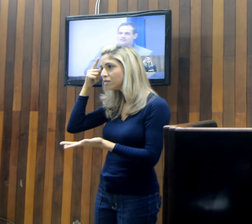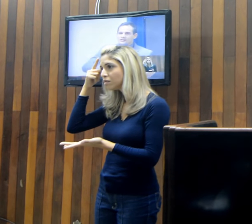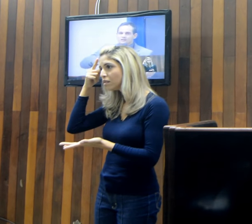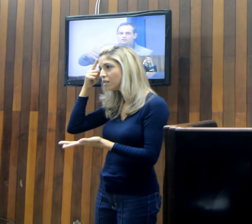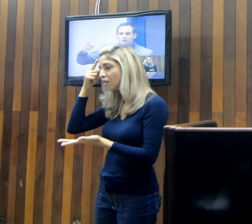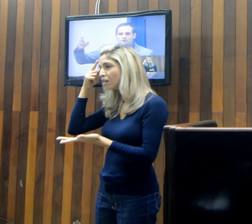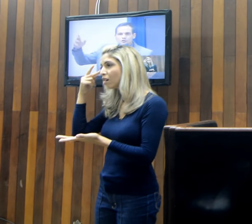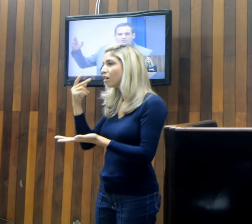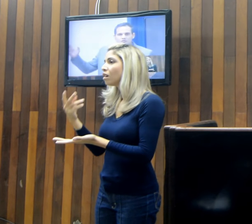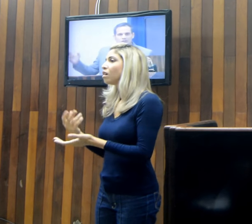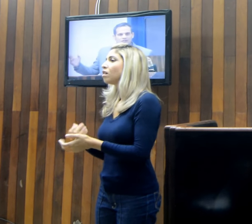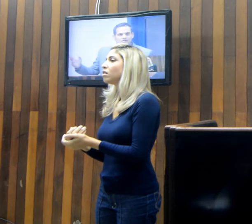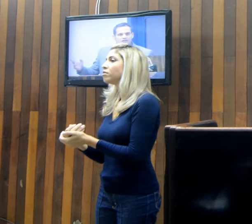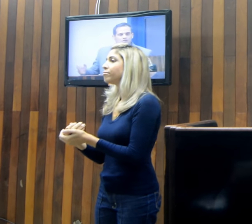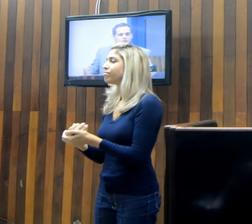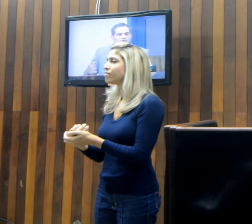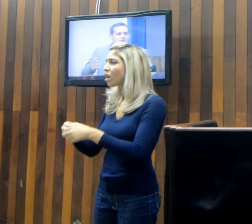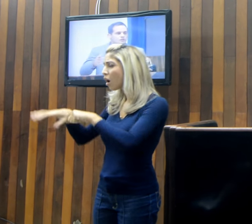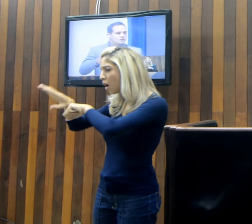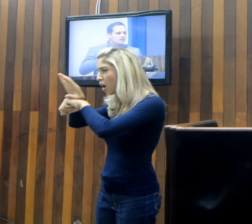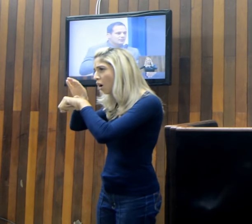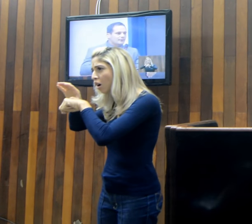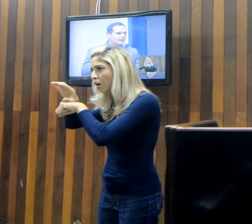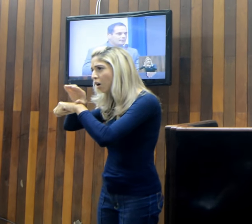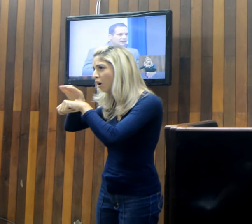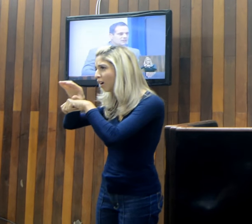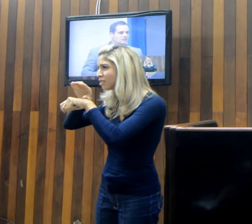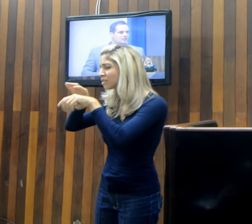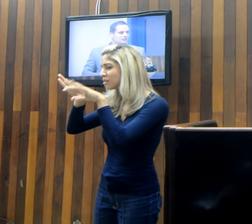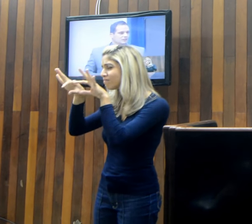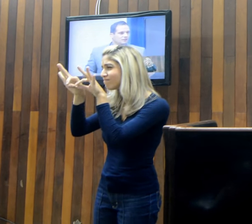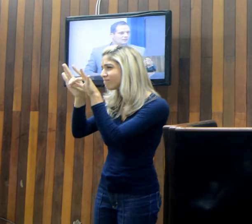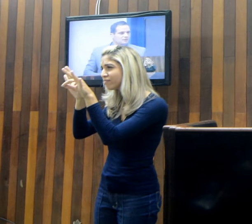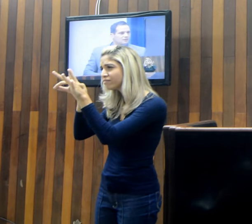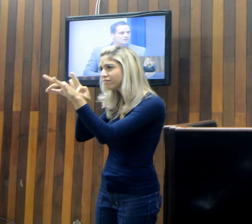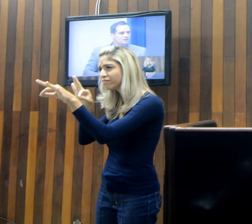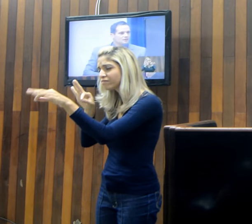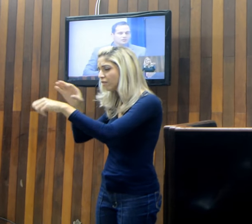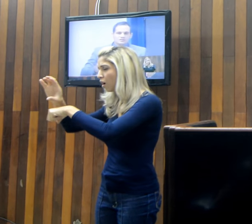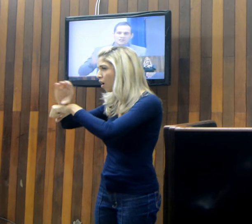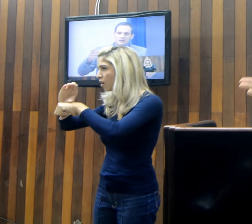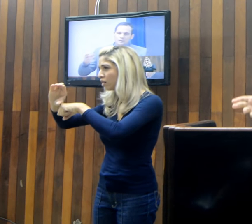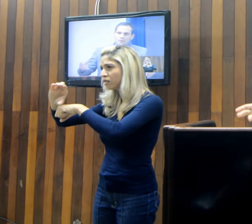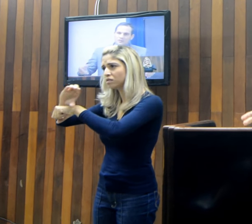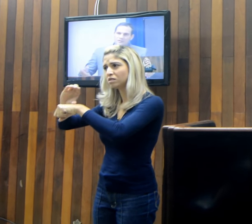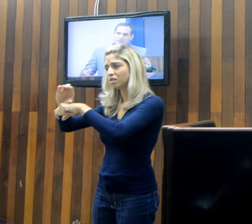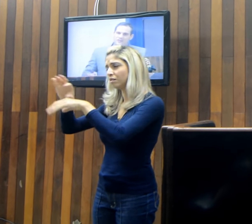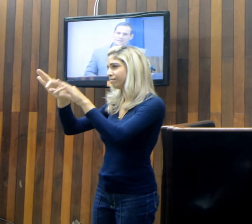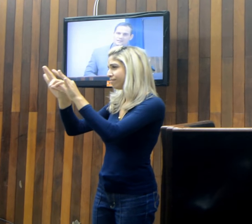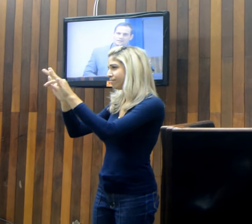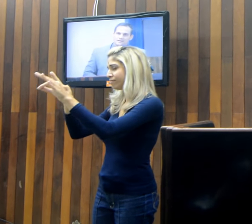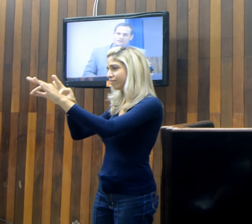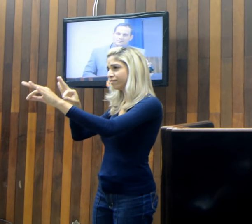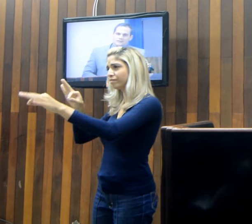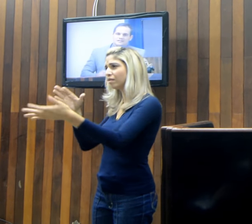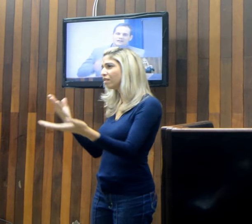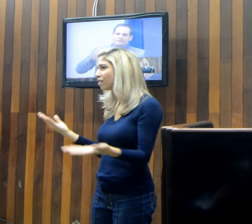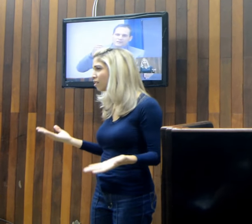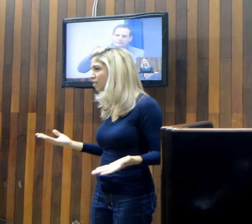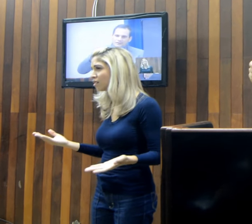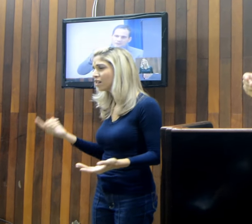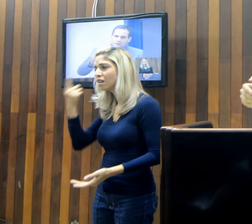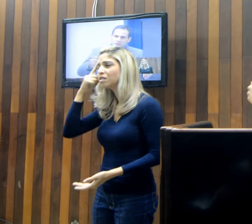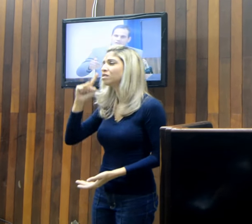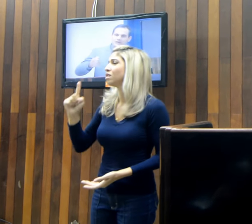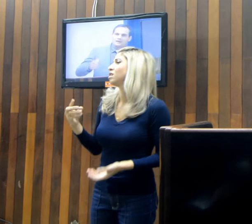Rasgando todo o código eleitoral, tudo que a justiça permite. Não sei como que vão fazer. Já